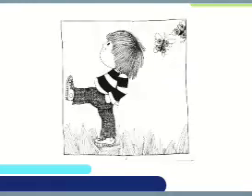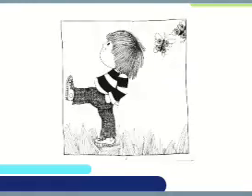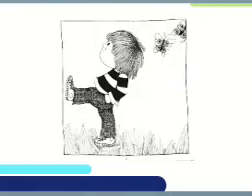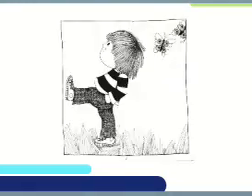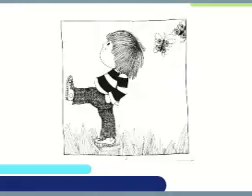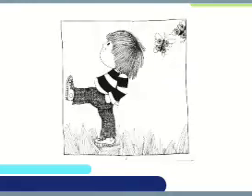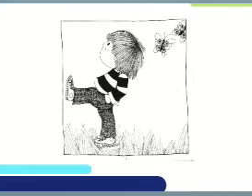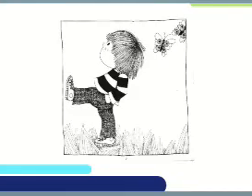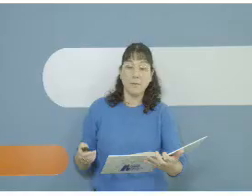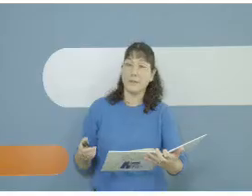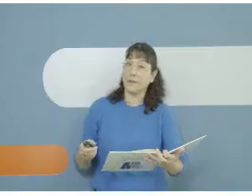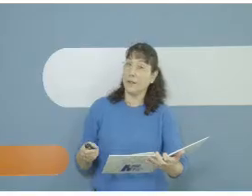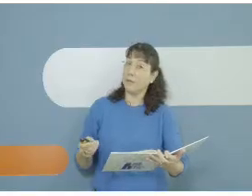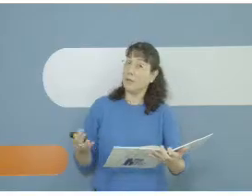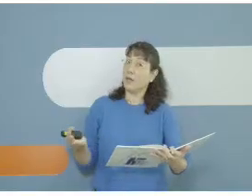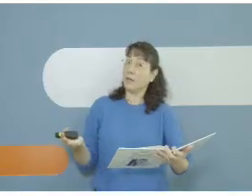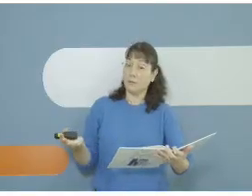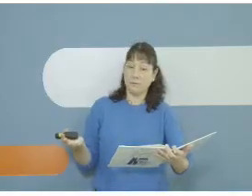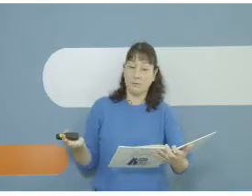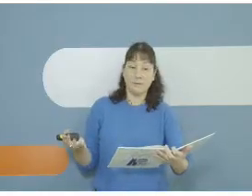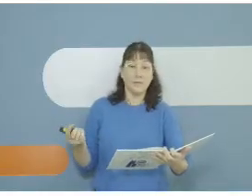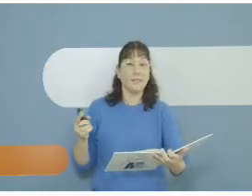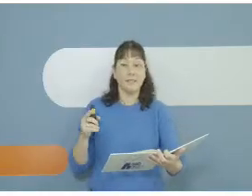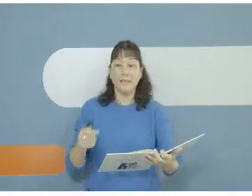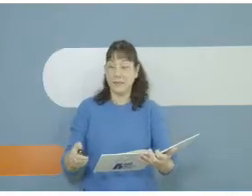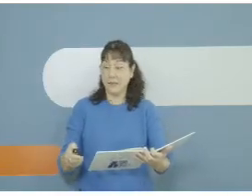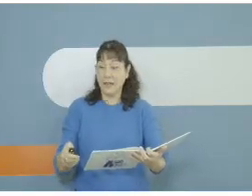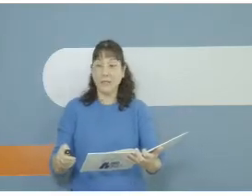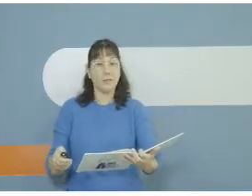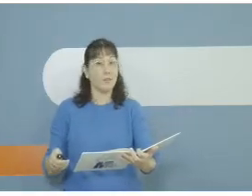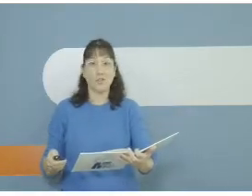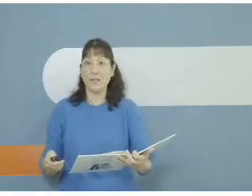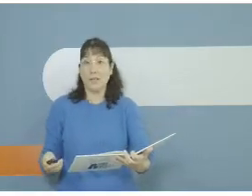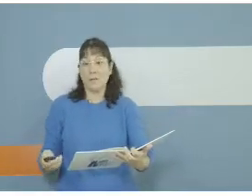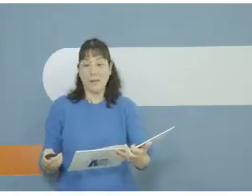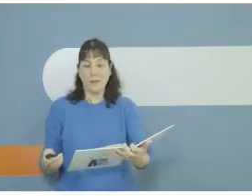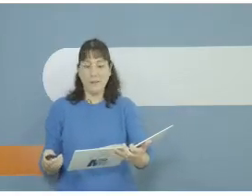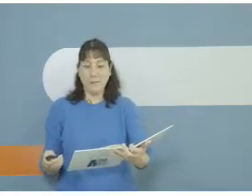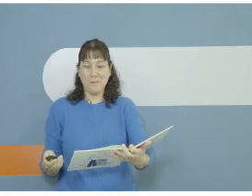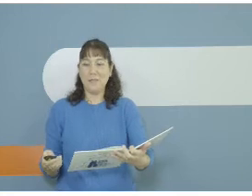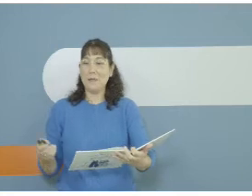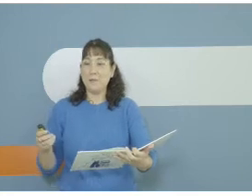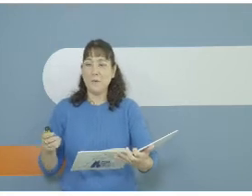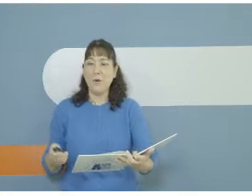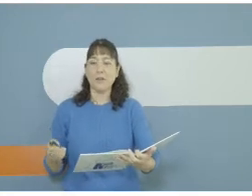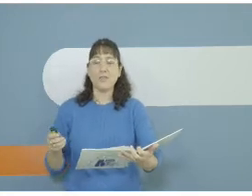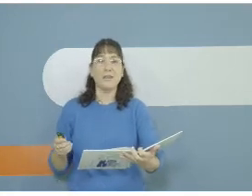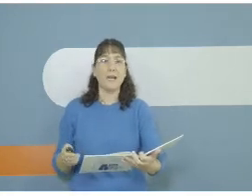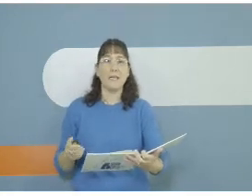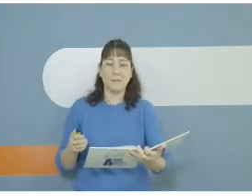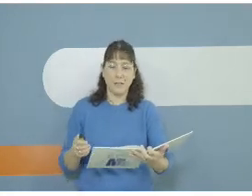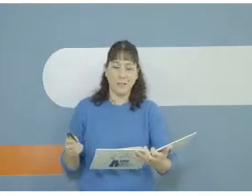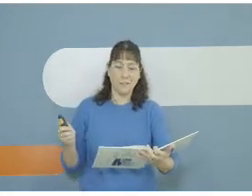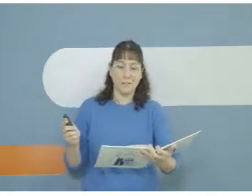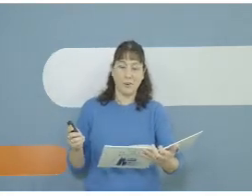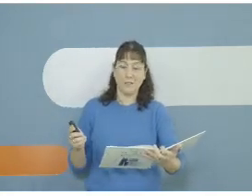מי מטייל בשדה בן הרים? ילד אחד שאינכם מכירים? בבוקר של